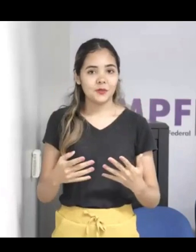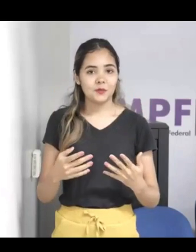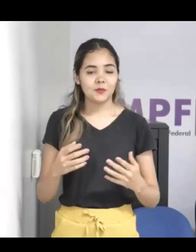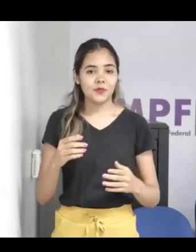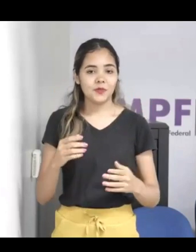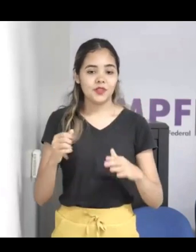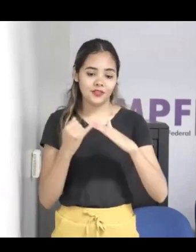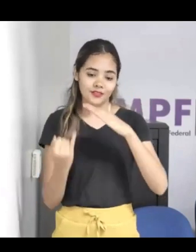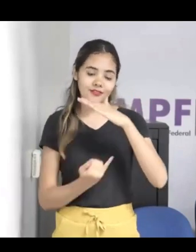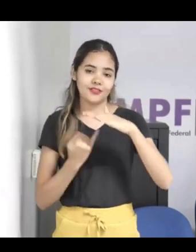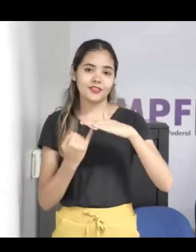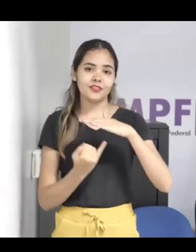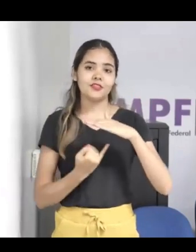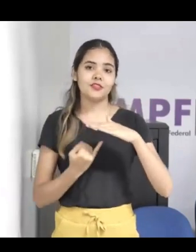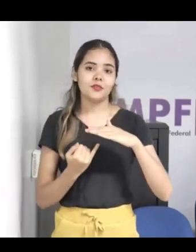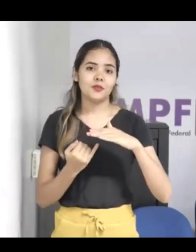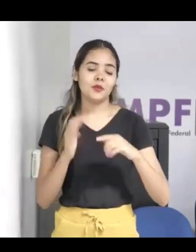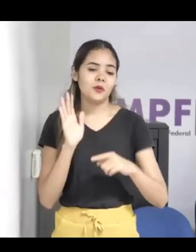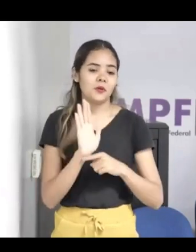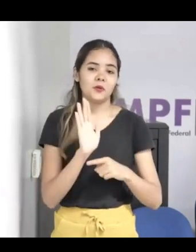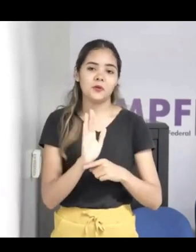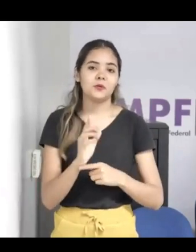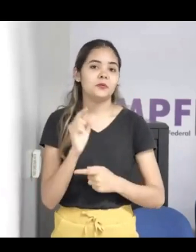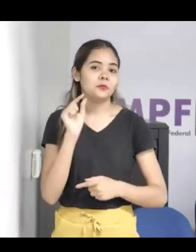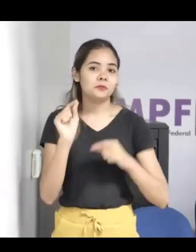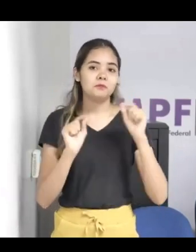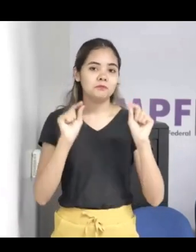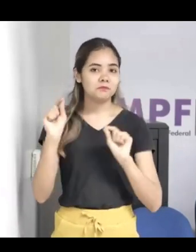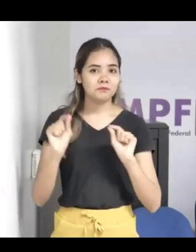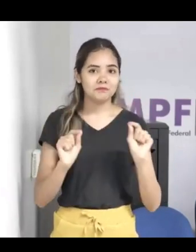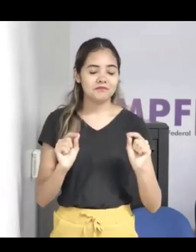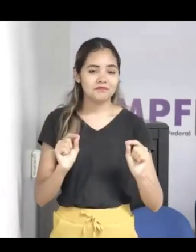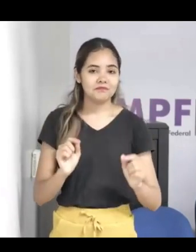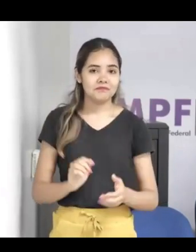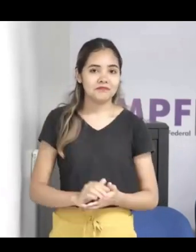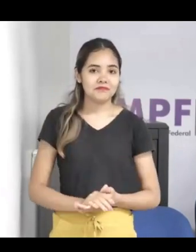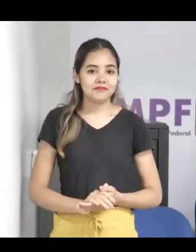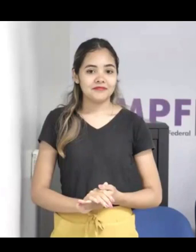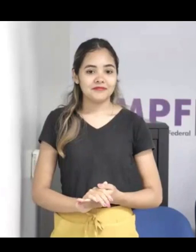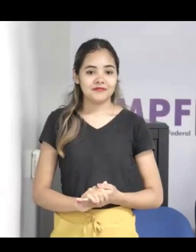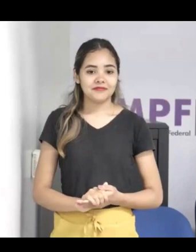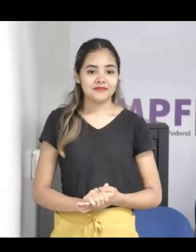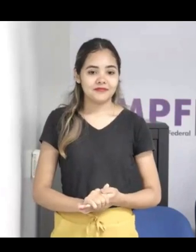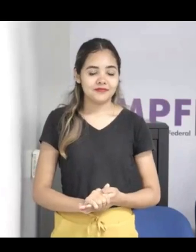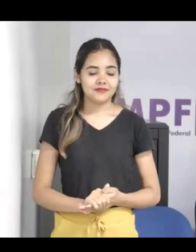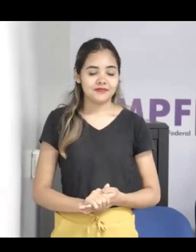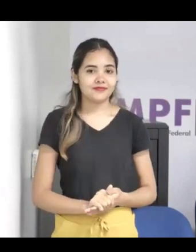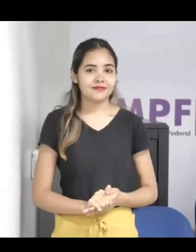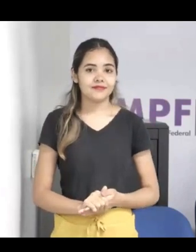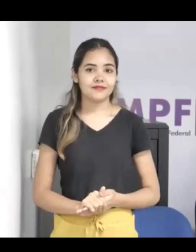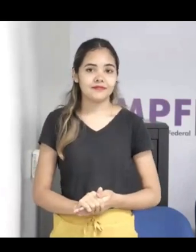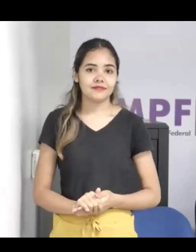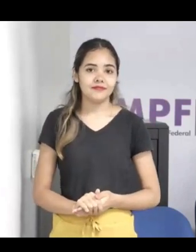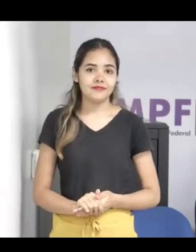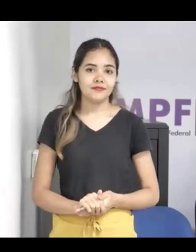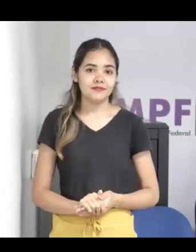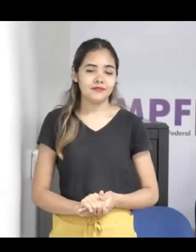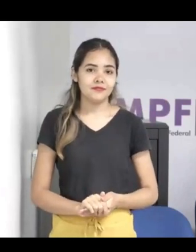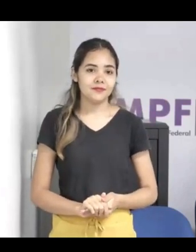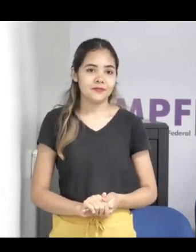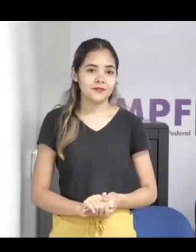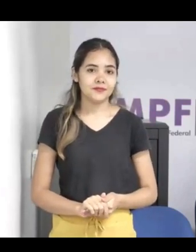objetivos e os resultados que conseguiram ser entregues até aqui, os projetos que vocês têm realizado,